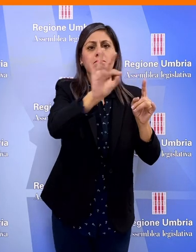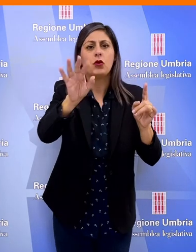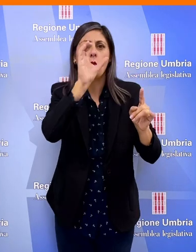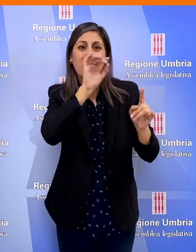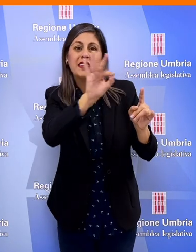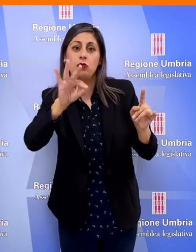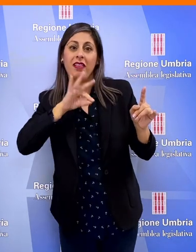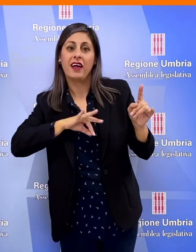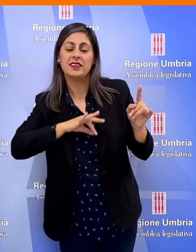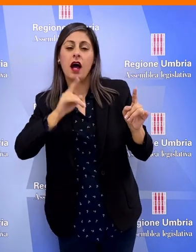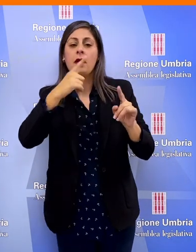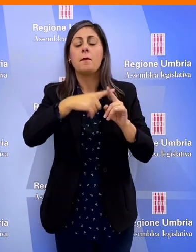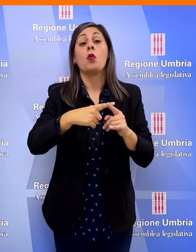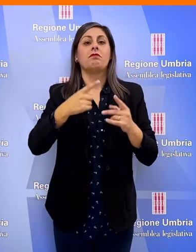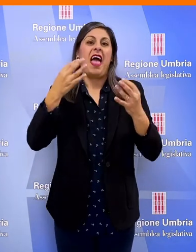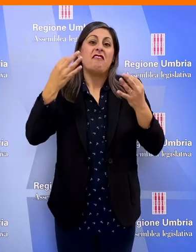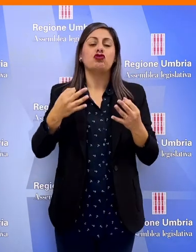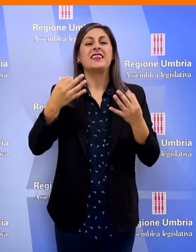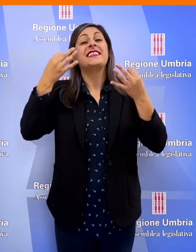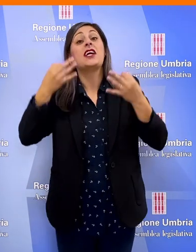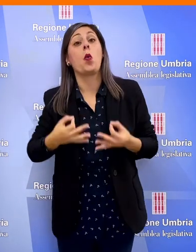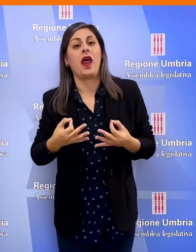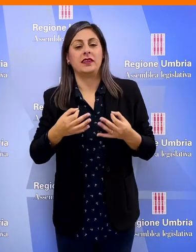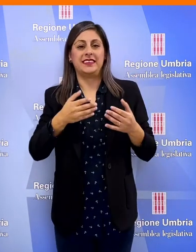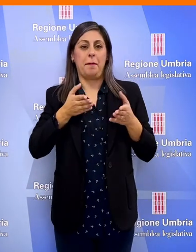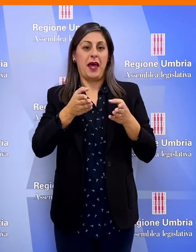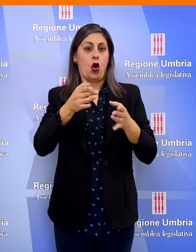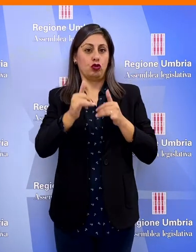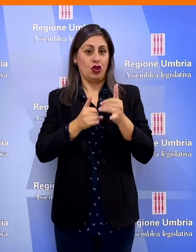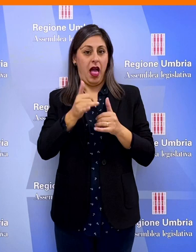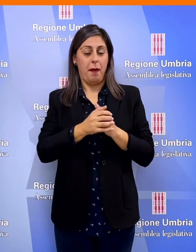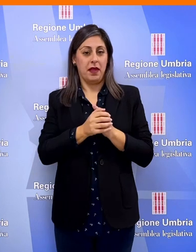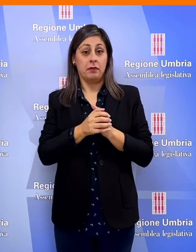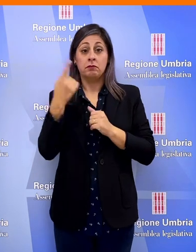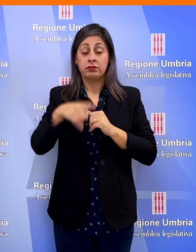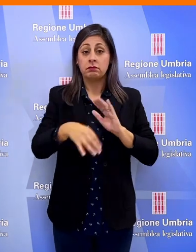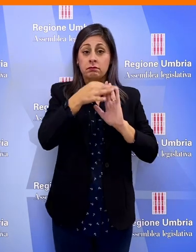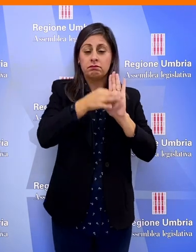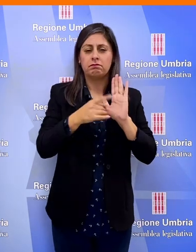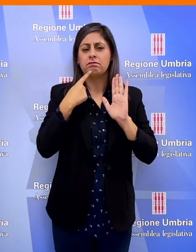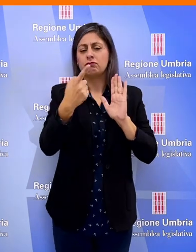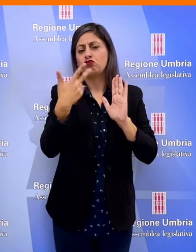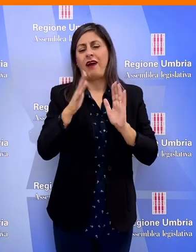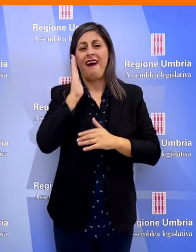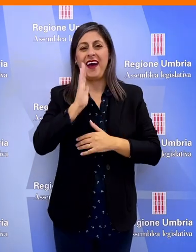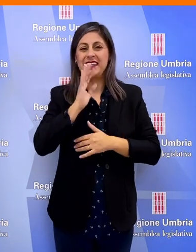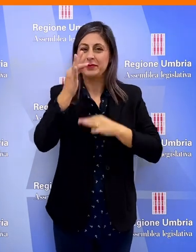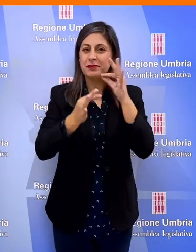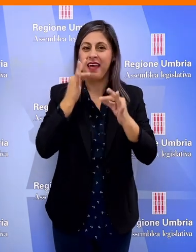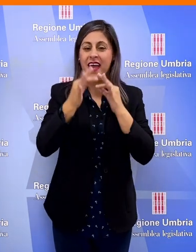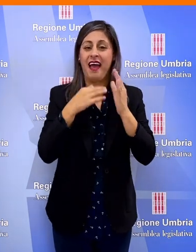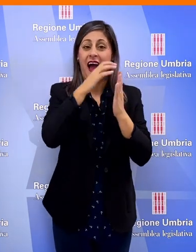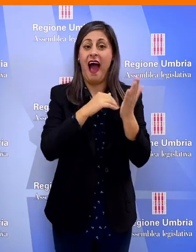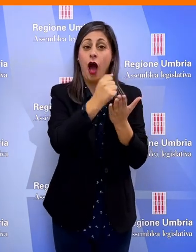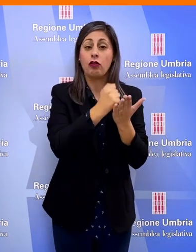attrattori turistici che sull'efficienza e la sicurezza dei percorsi ciclabili. Le misure, come ha spiegato Carissimi nell'illustrazione dell